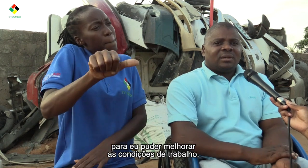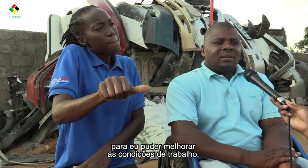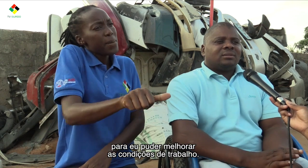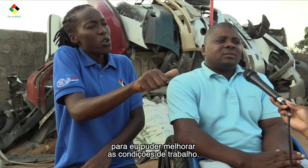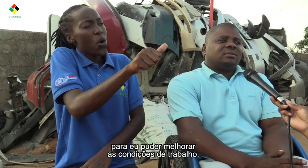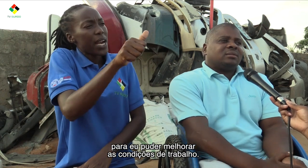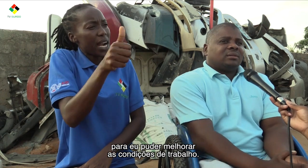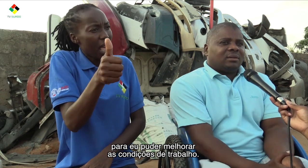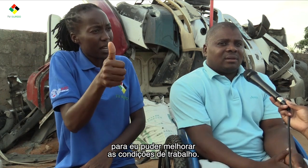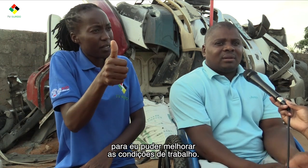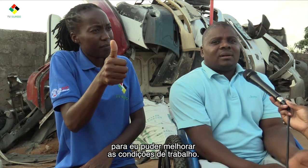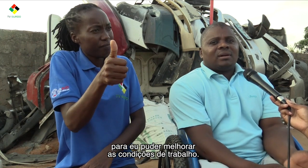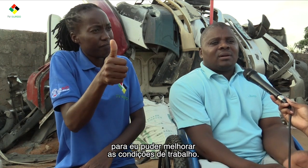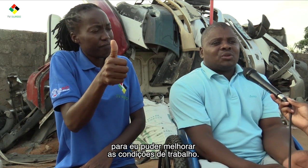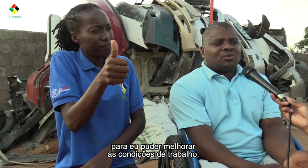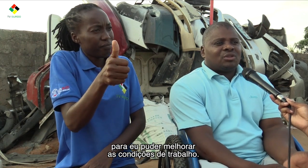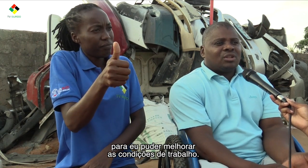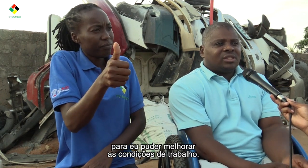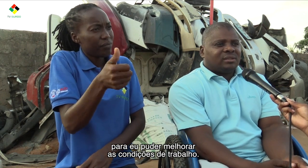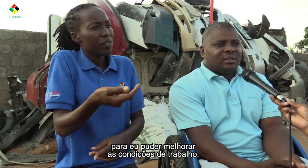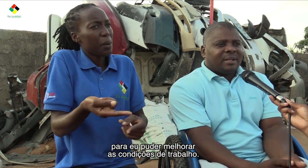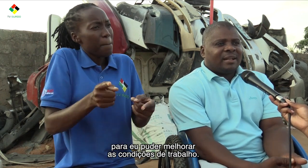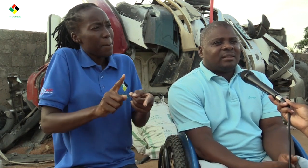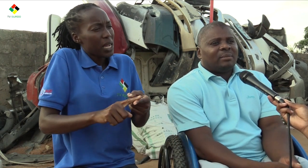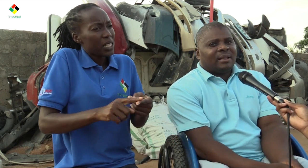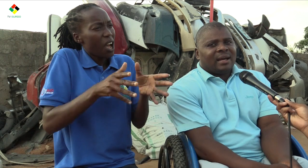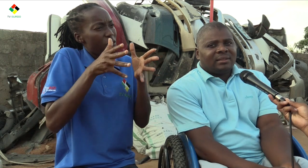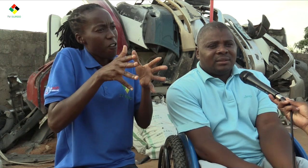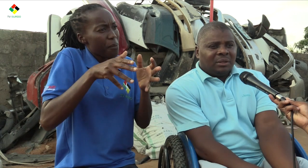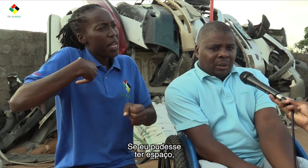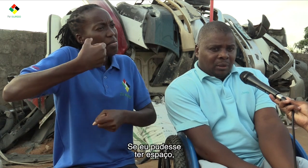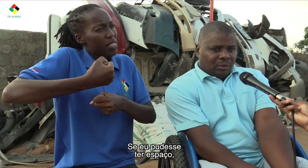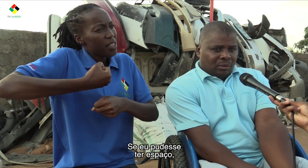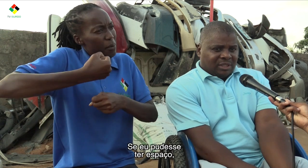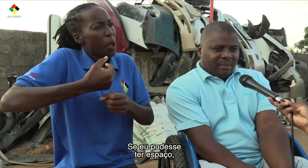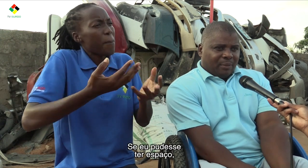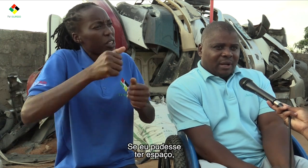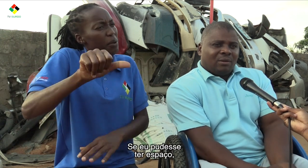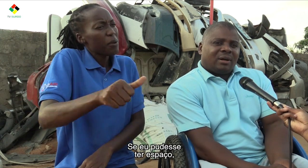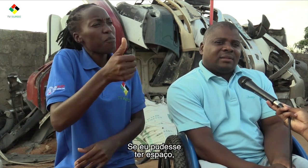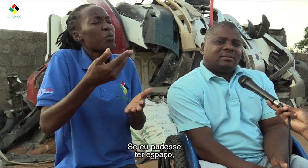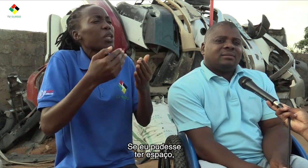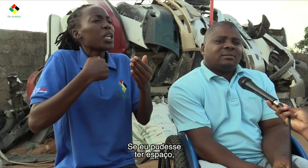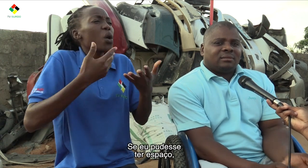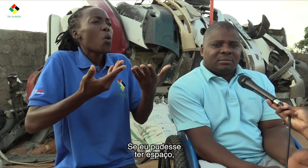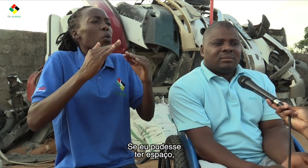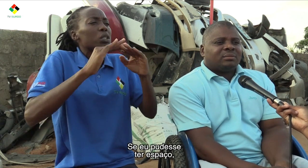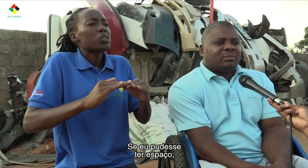as condições da maneira de trabalhar. O que está para agora